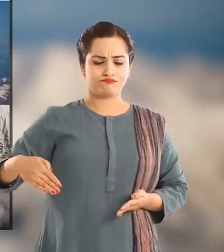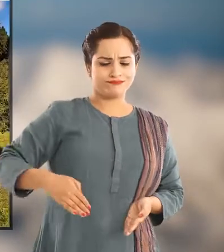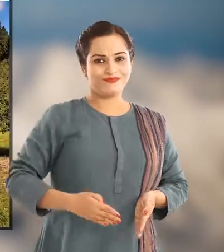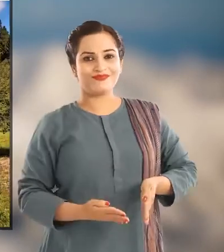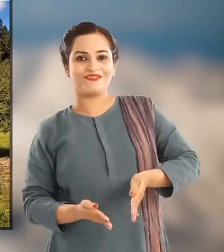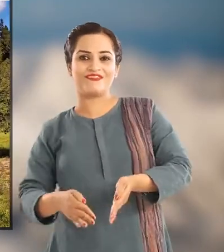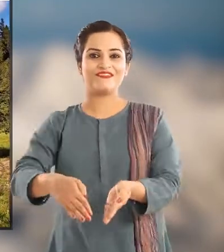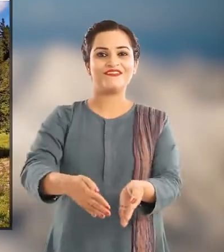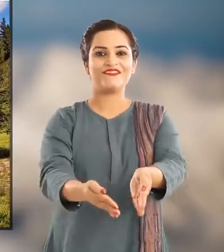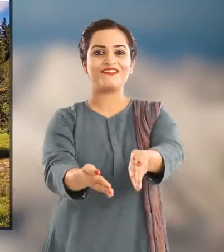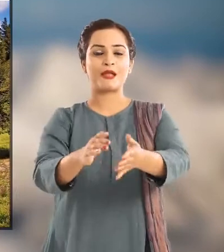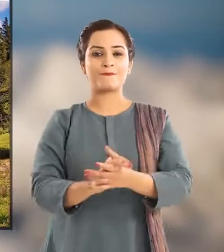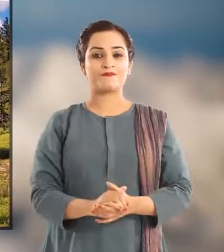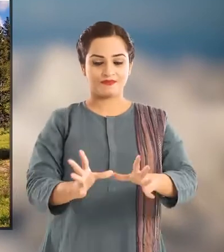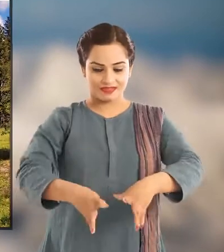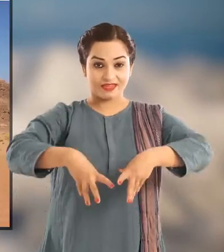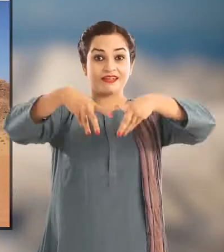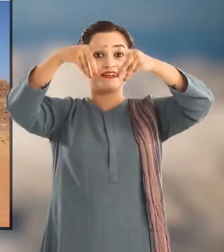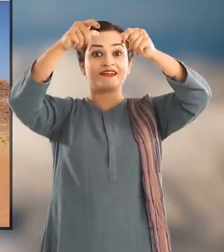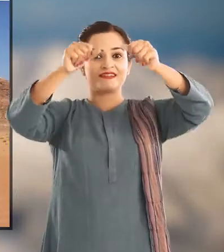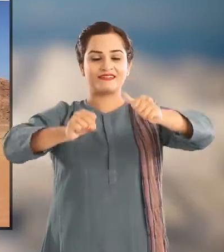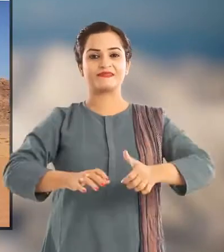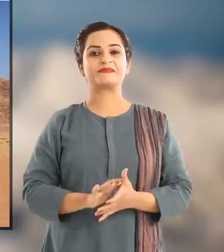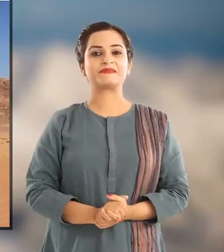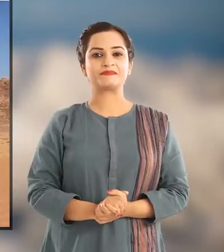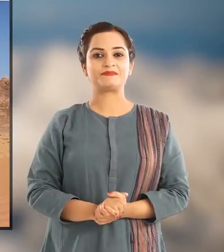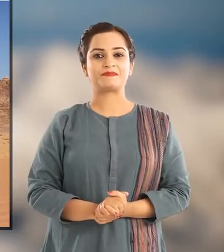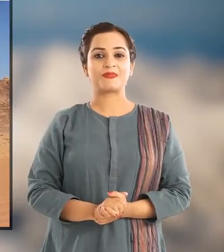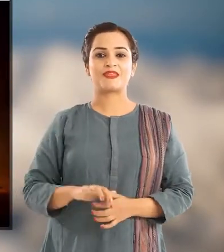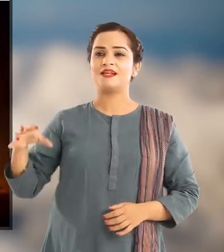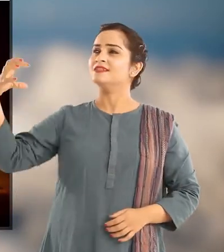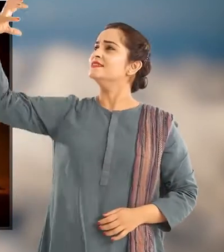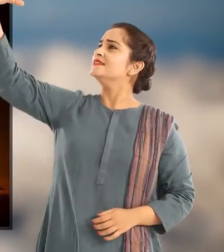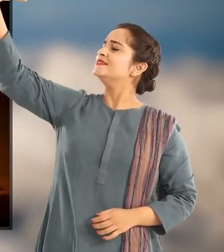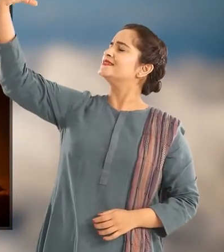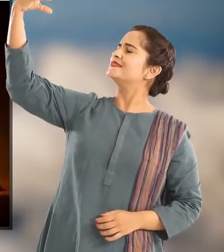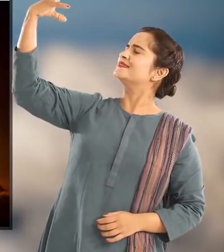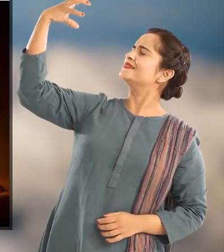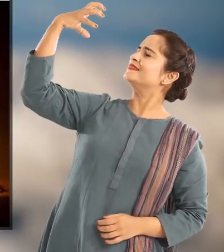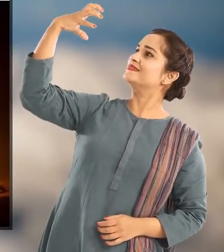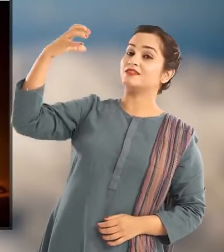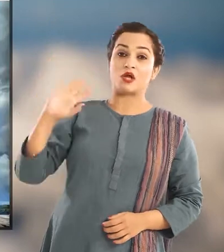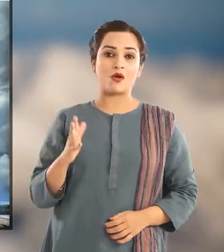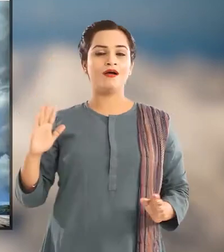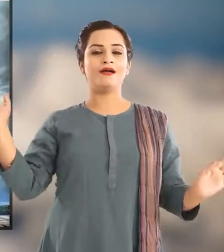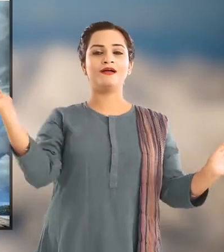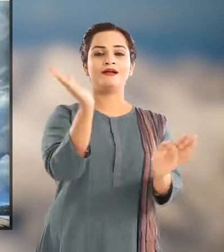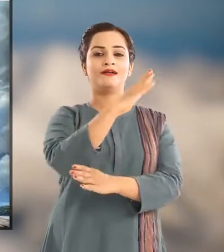रिवर्स, डेजर्ट्स, सनलाइट और विंड